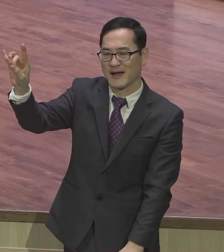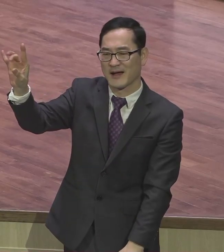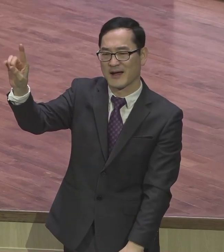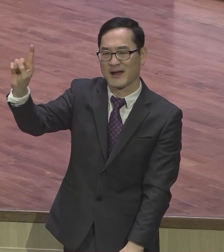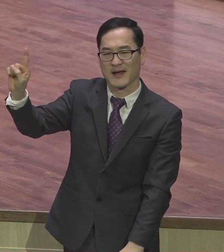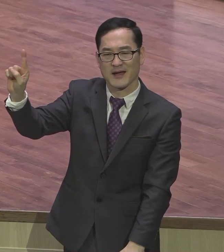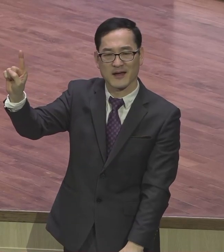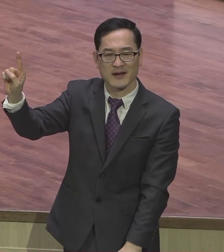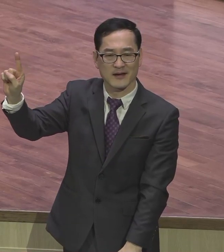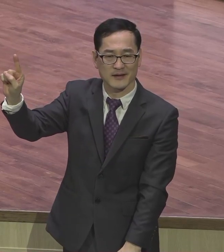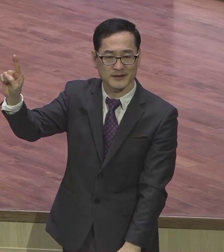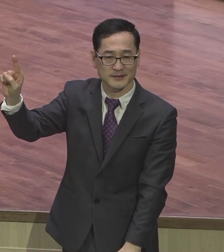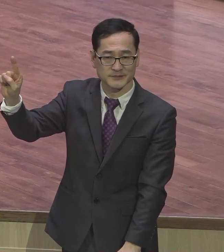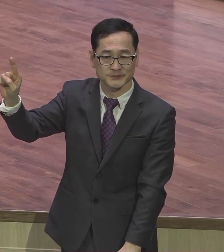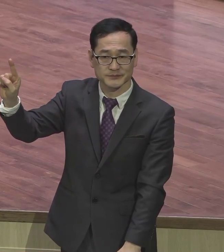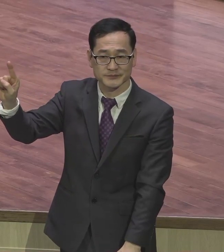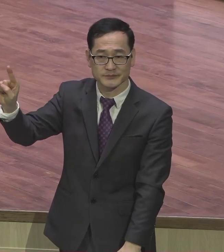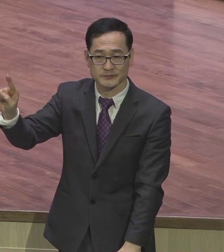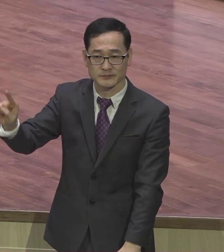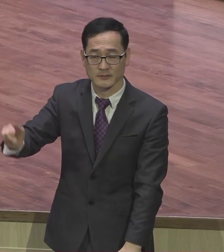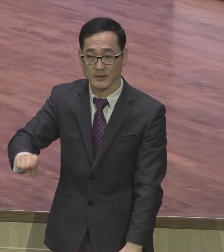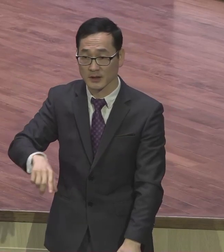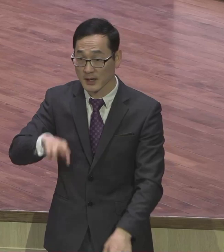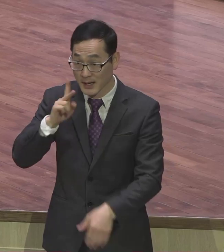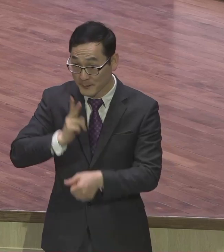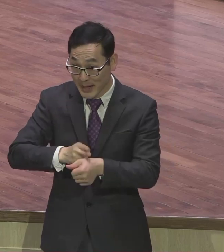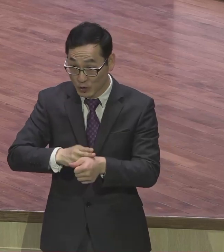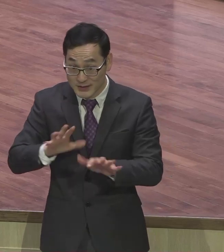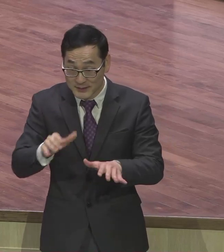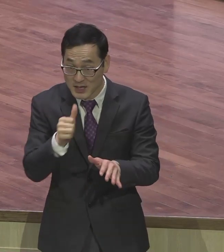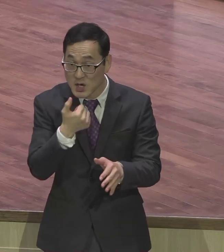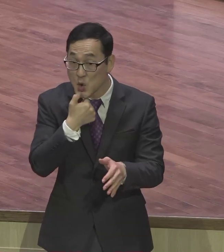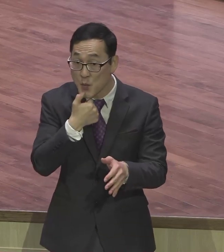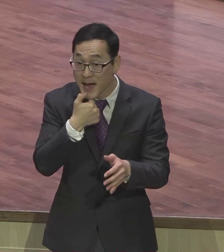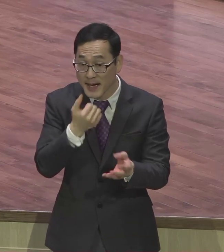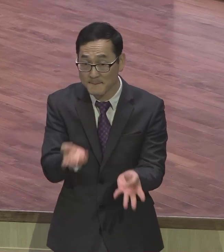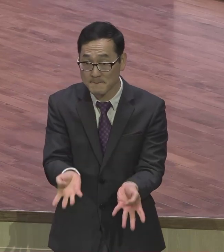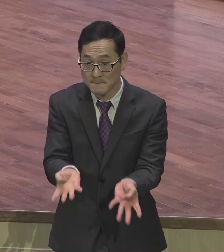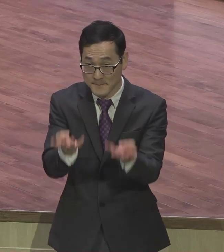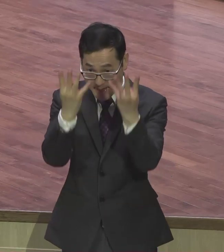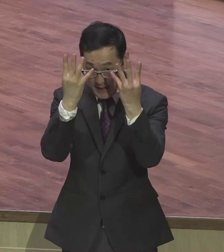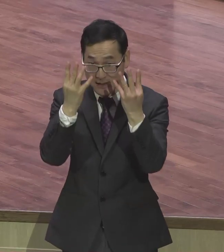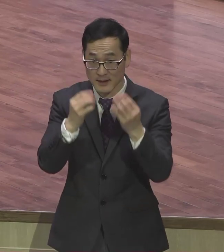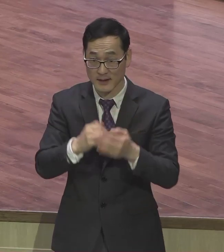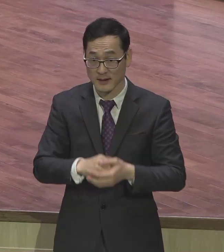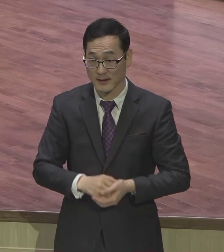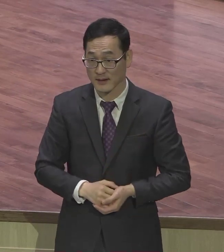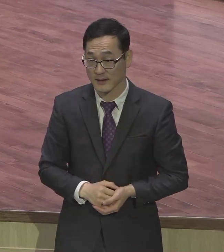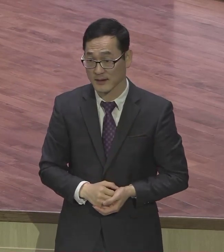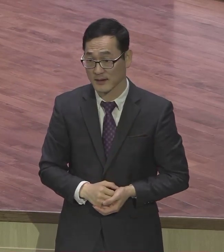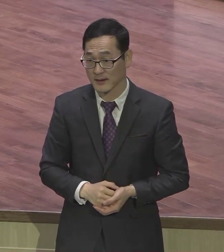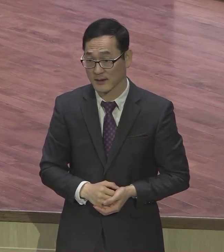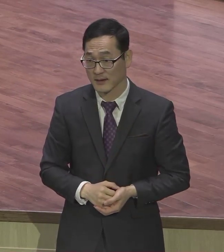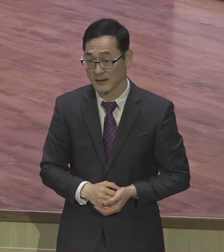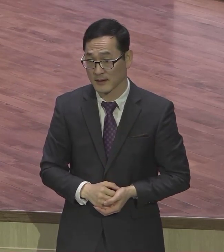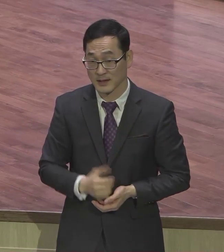바울은 지금 로마 시대 감옥에 투옥되어 있는 상태예요 지난주 말씀드렸습니다